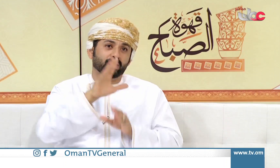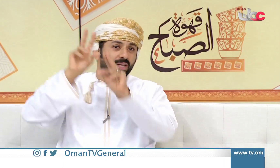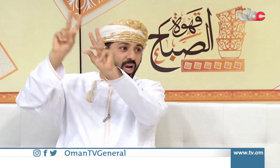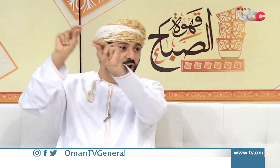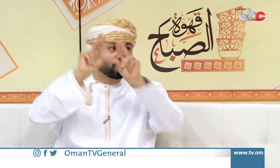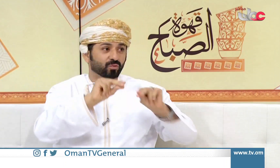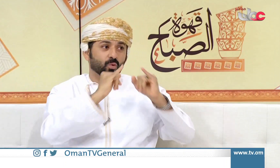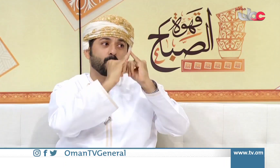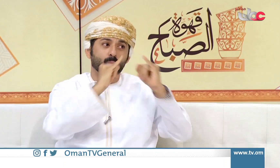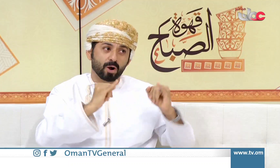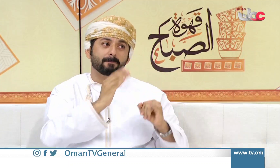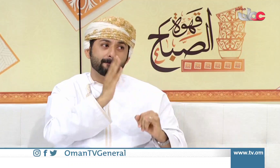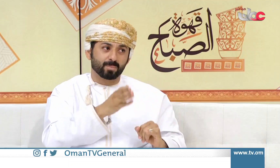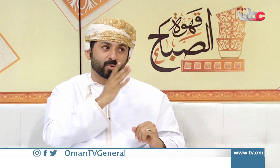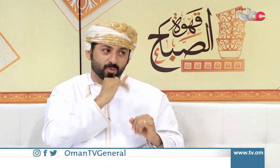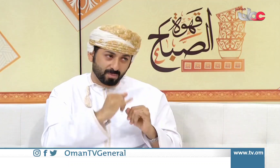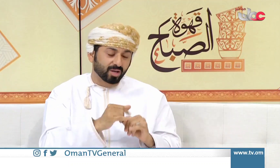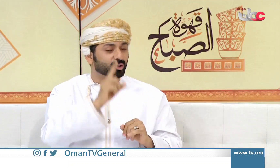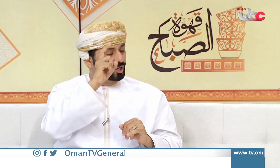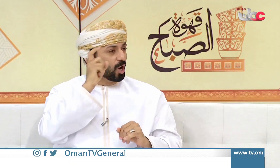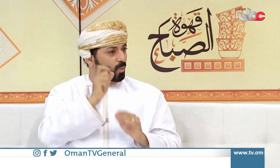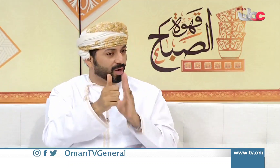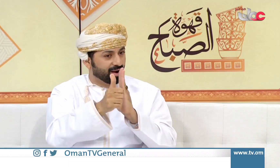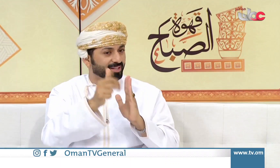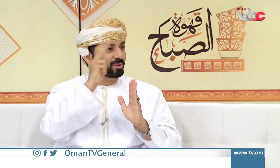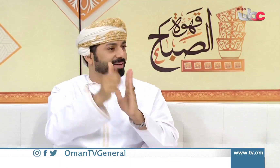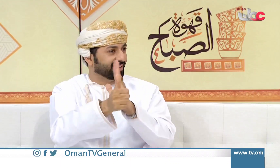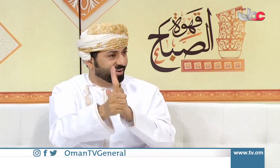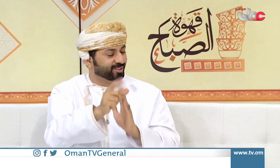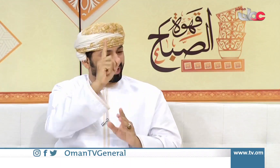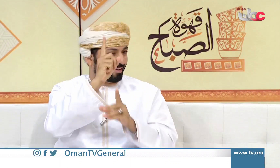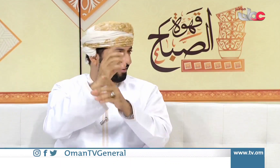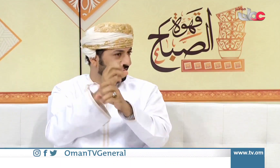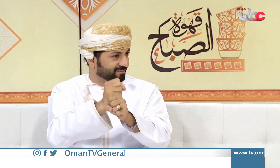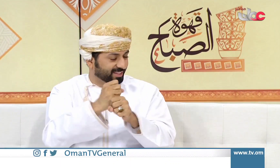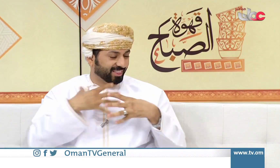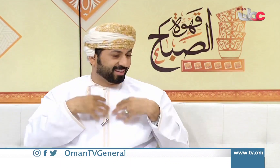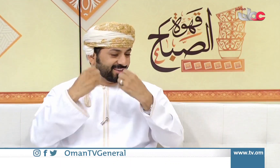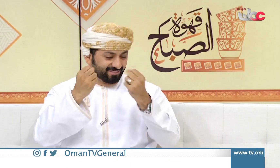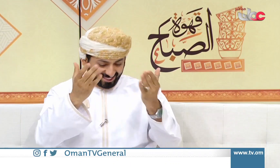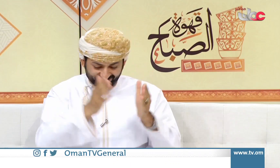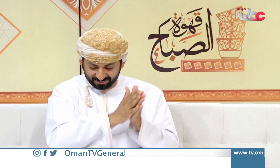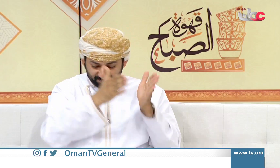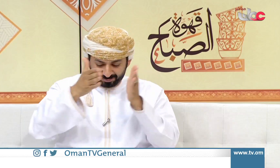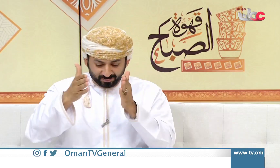وشكل طبعاً حماس رائع جداً من خلال الاستفادة من هذا المخيم بحيث أن يكونوا الشباب على وعي